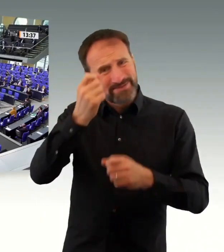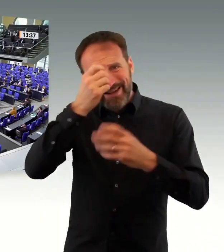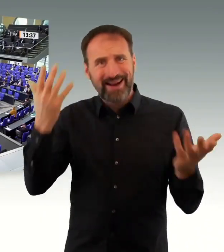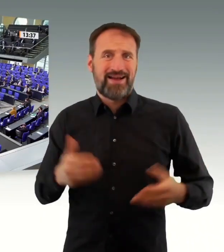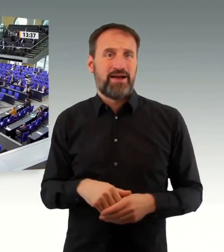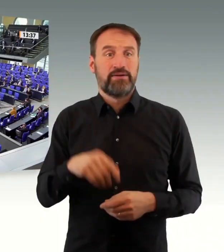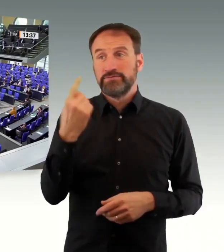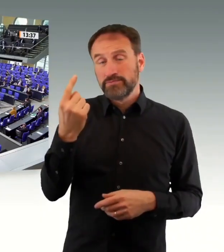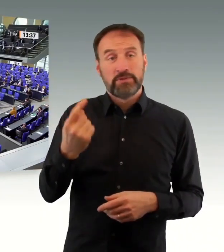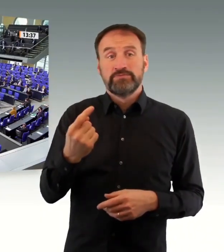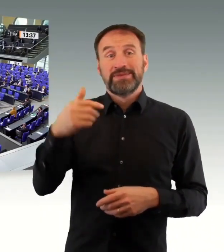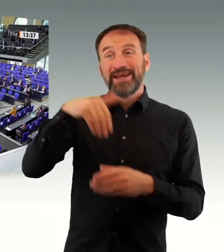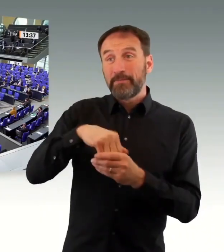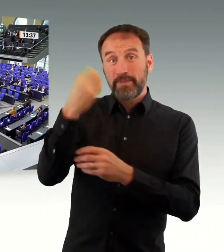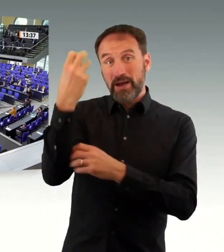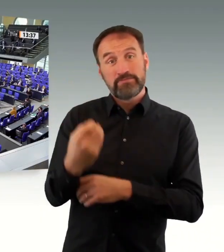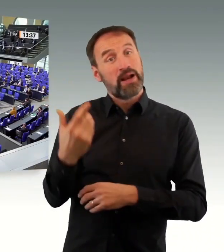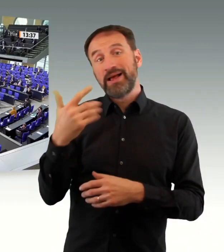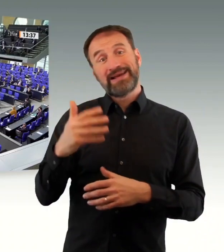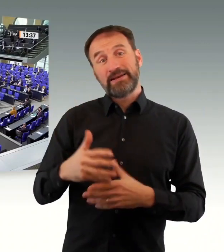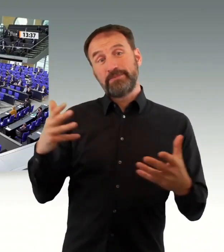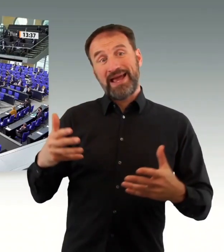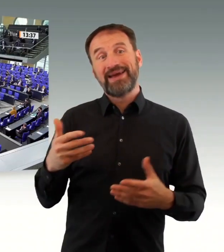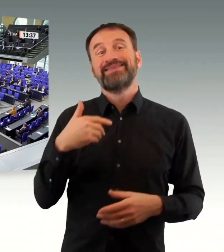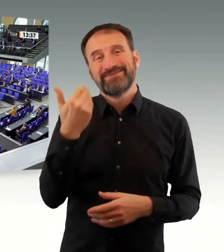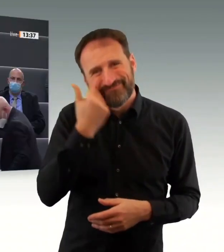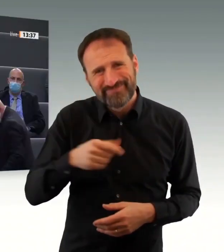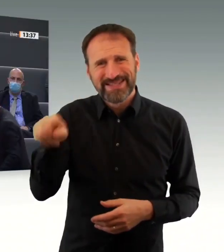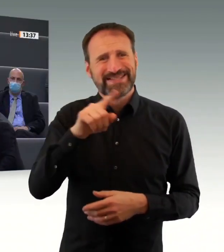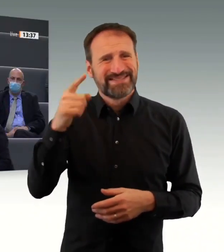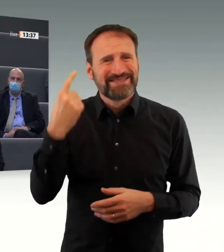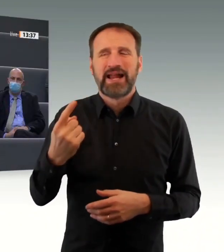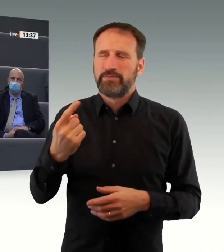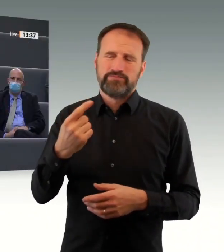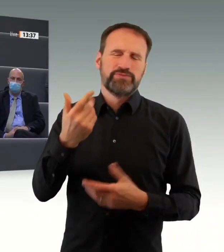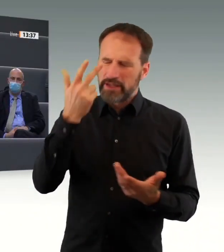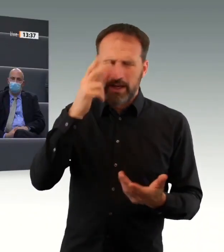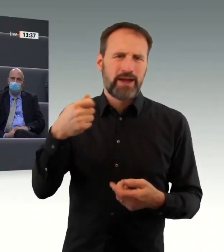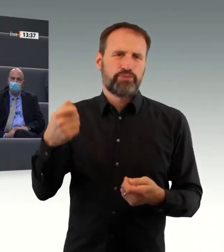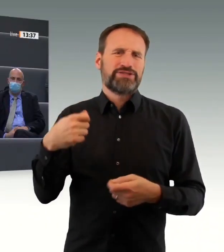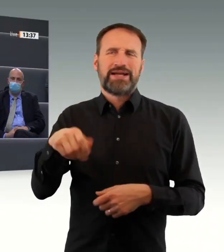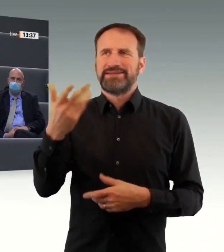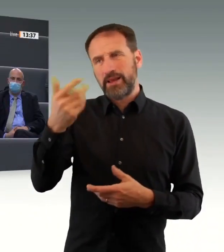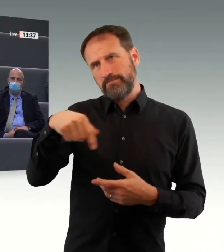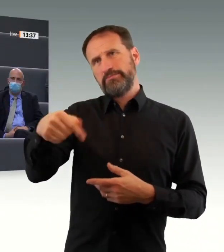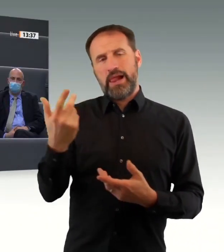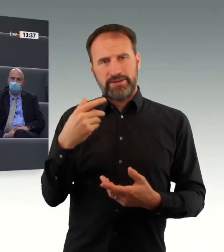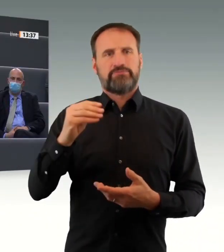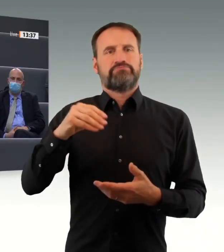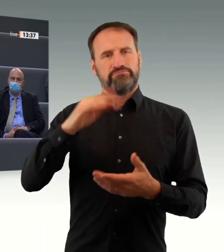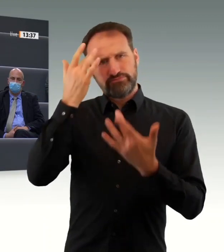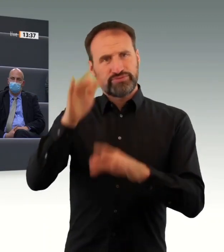Wochen so. Das liegt daran, dass man die Maßnahmen, die Sie jetzt hier gegebenenfalls ins Spiel gebracht haben und gefordert haben, nämlich